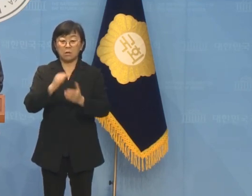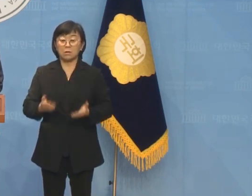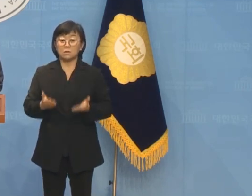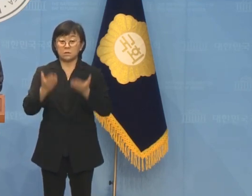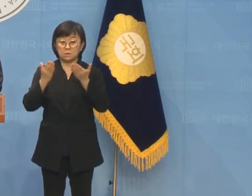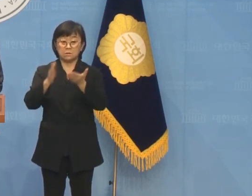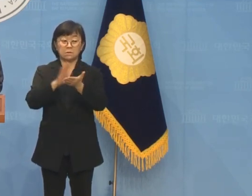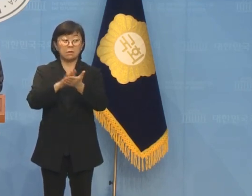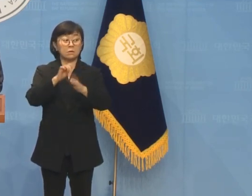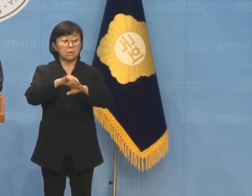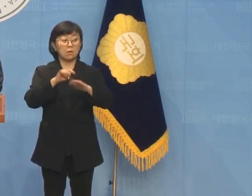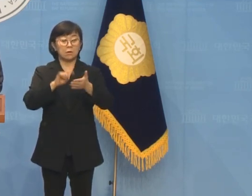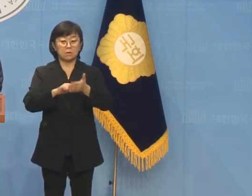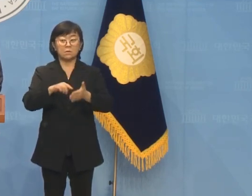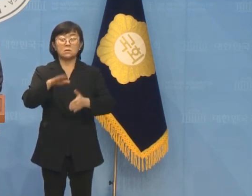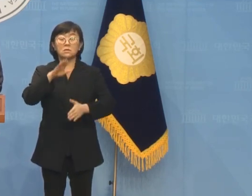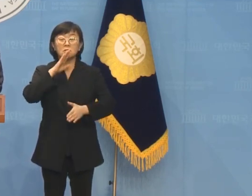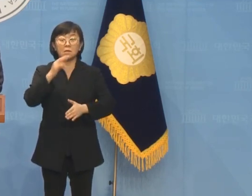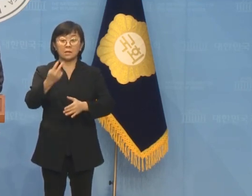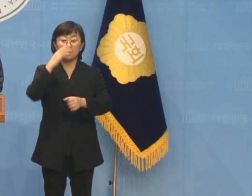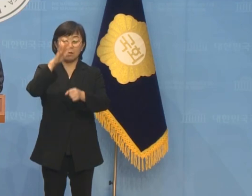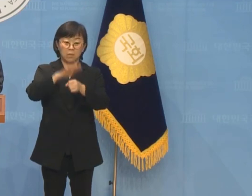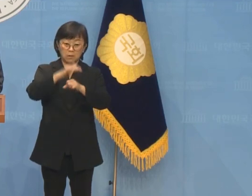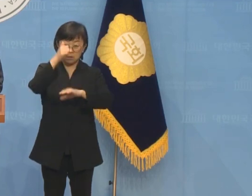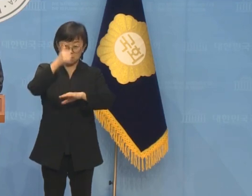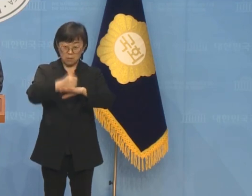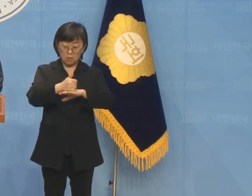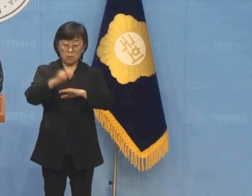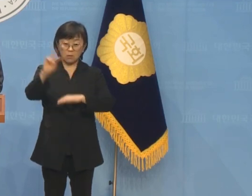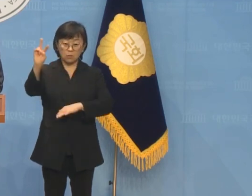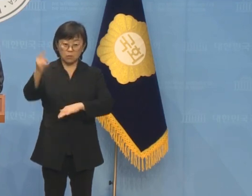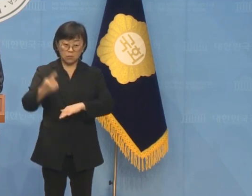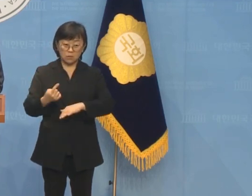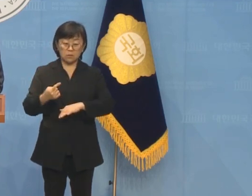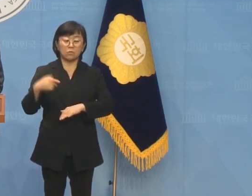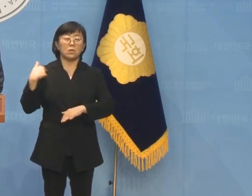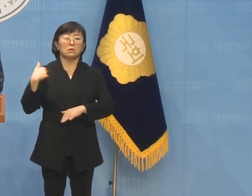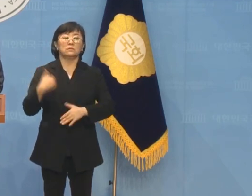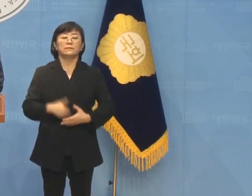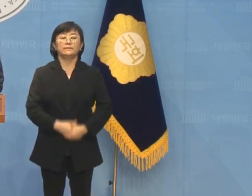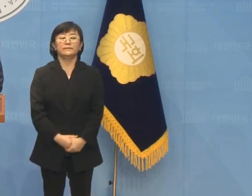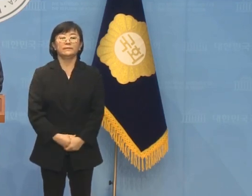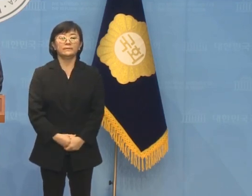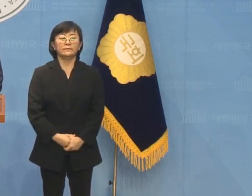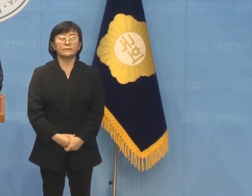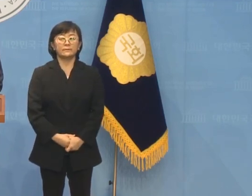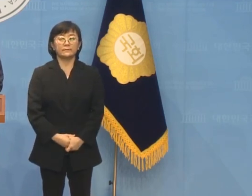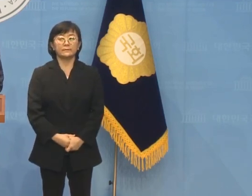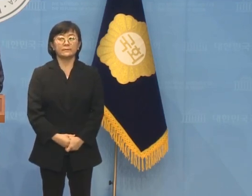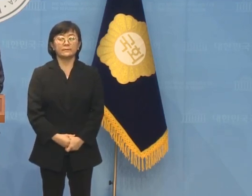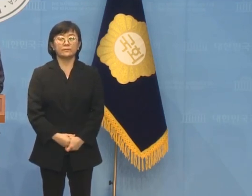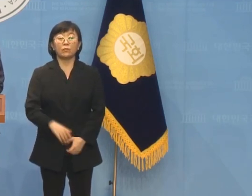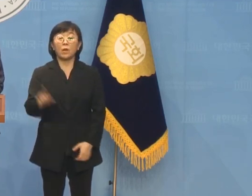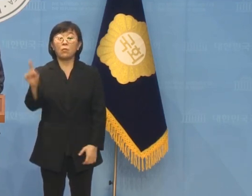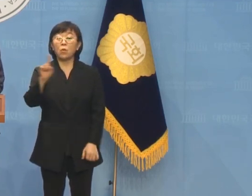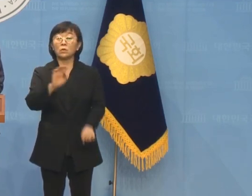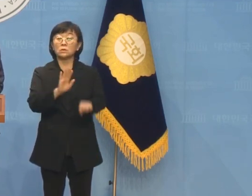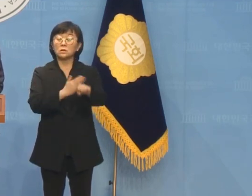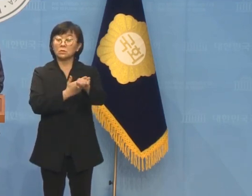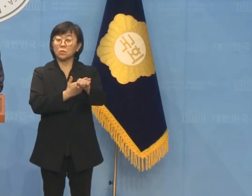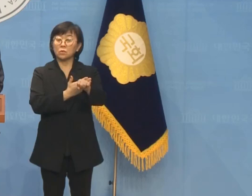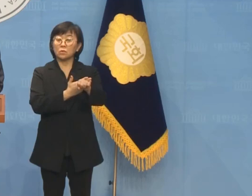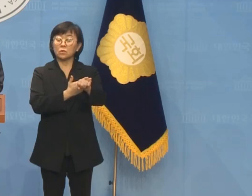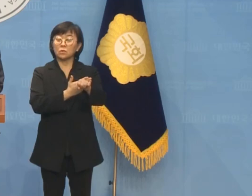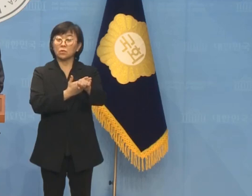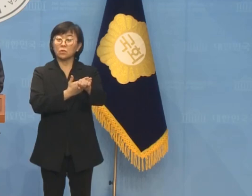열정이 이런 찬담한 결과로 되돌아올 줄은 몰랐습니다. 무엇이 잘못됐는지